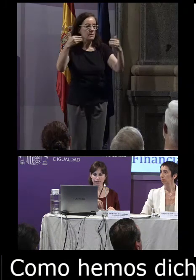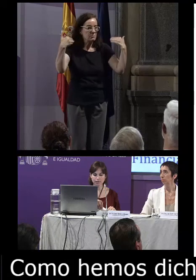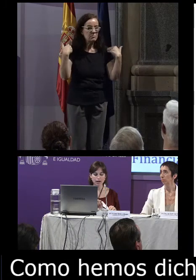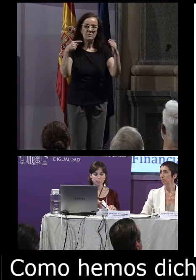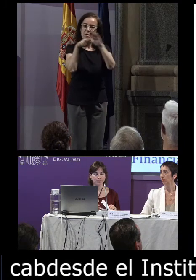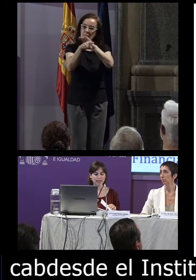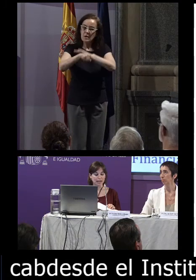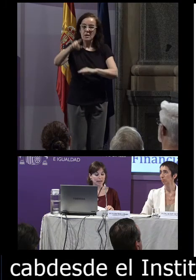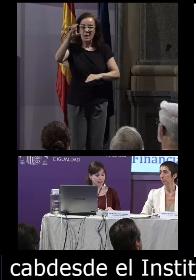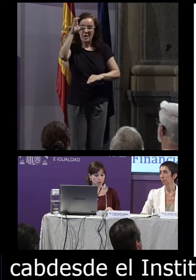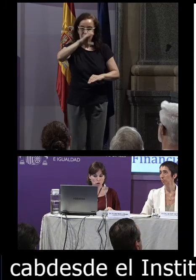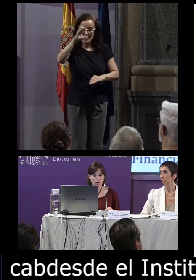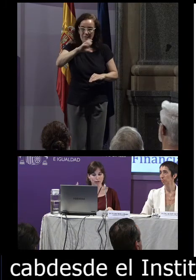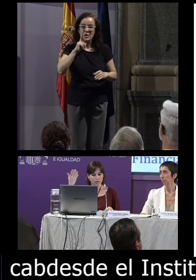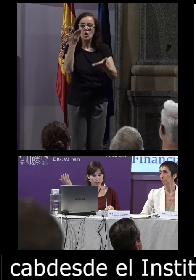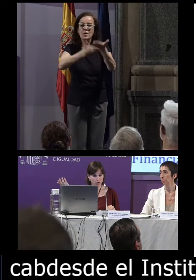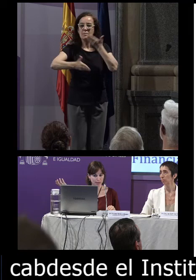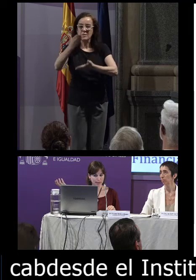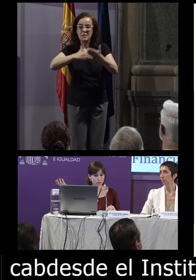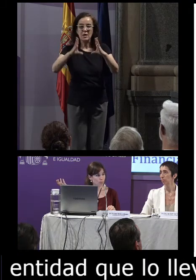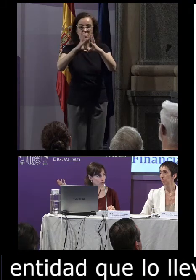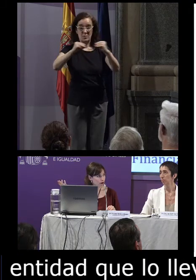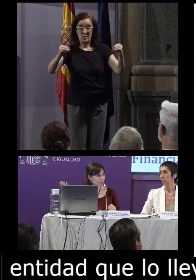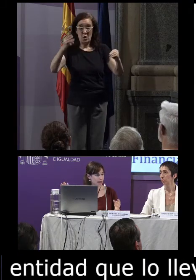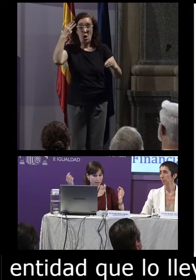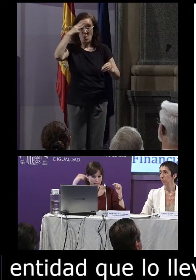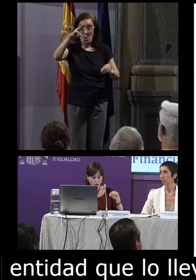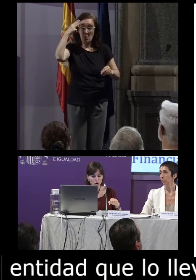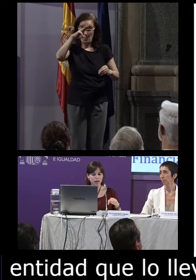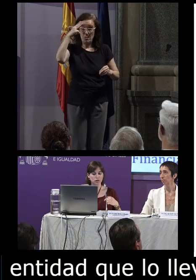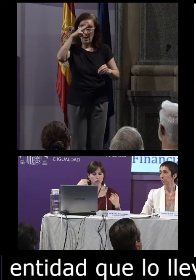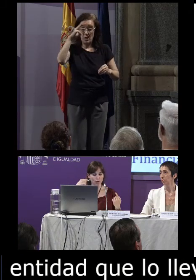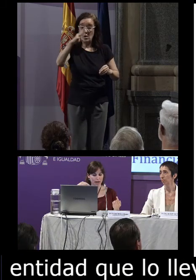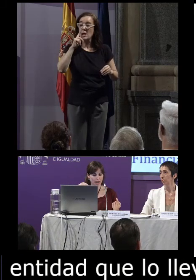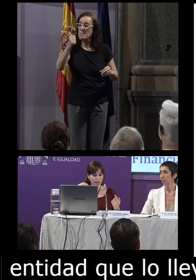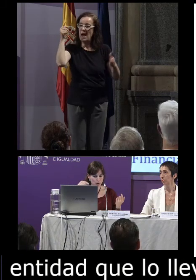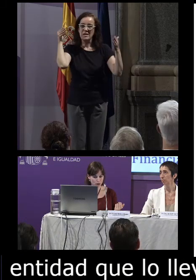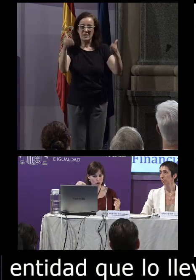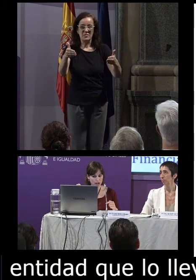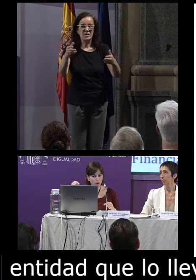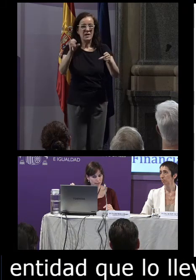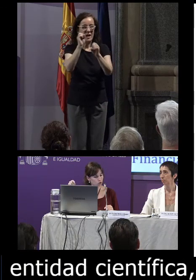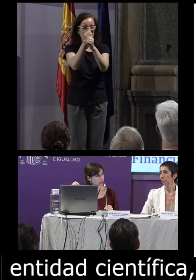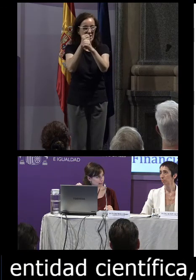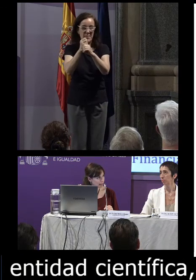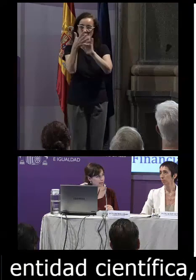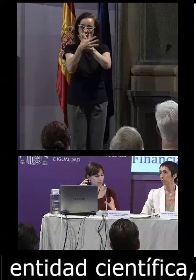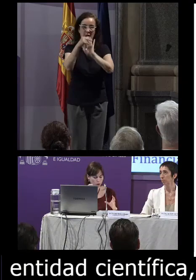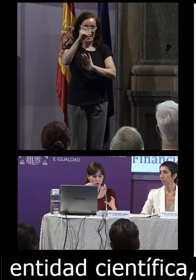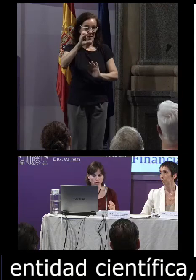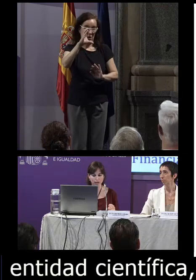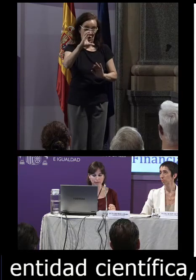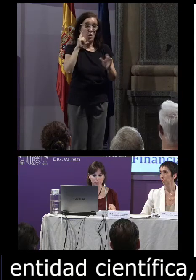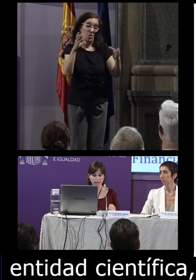científica tenemos la colaboración de la Universidad Pumpeu Fabra y más en concreto el Laboratorio de Lengua de Signos Catalana